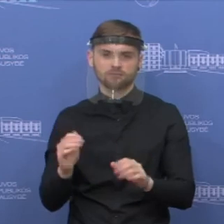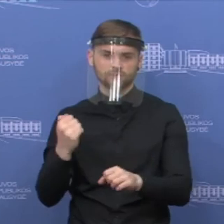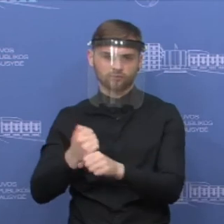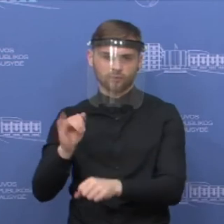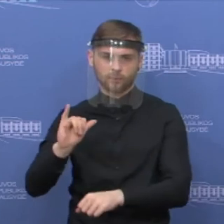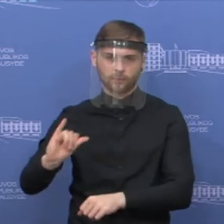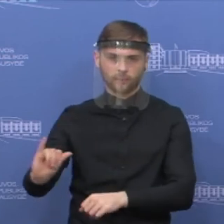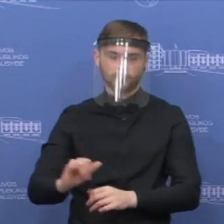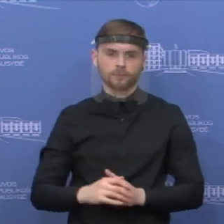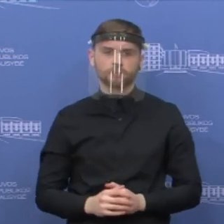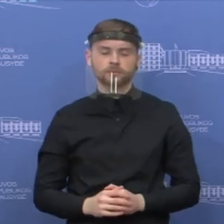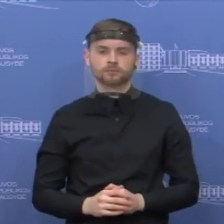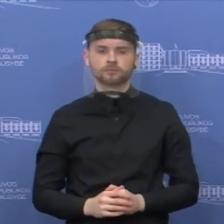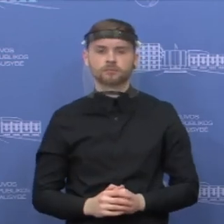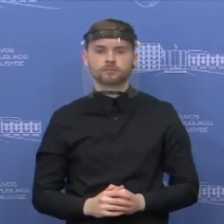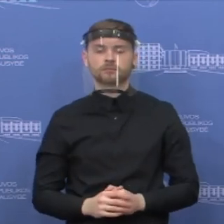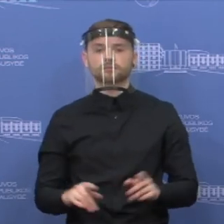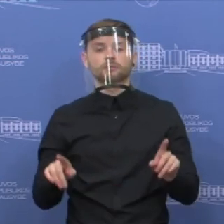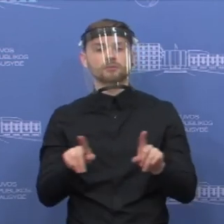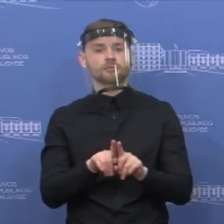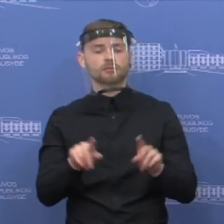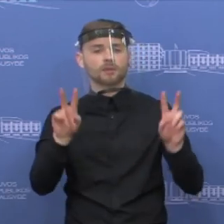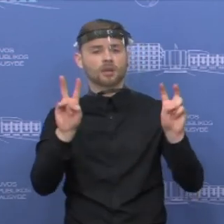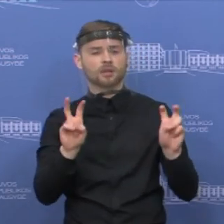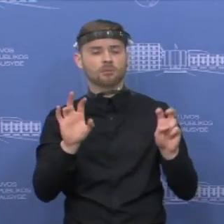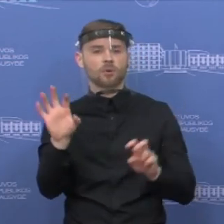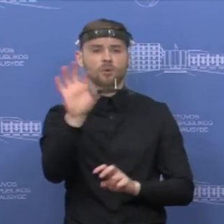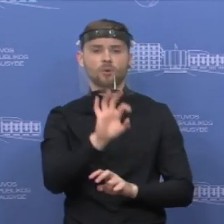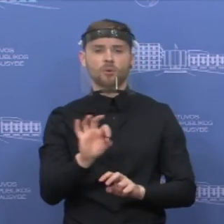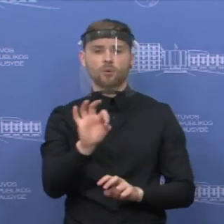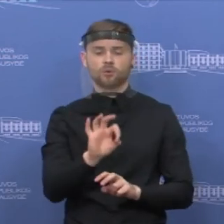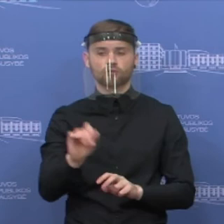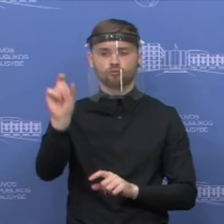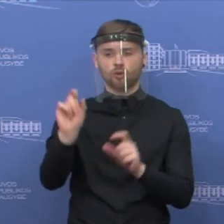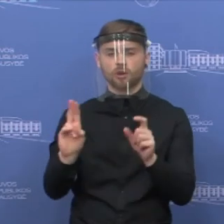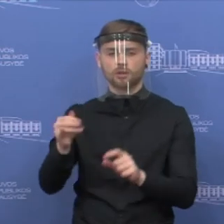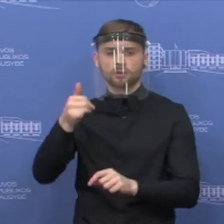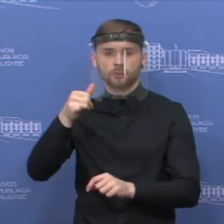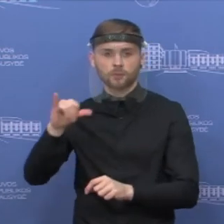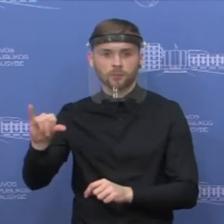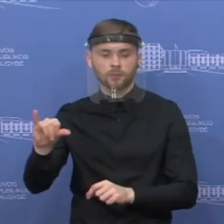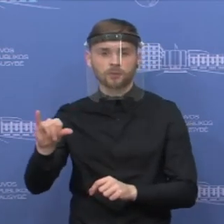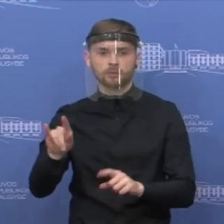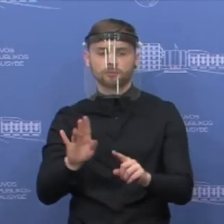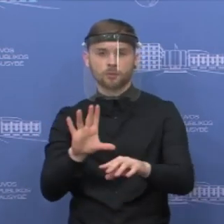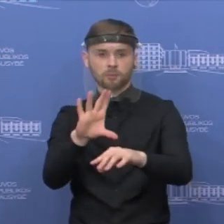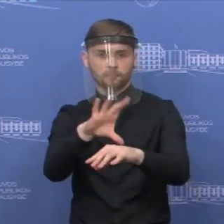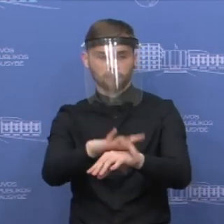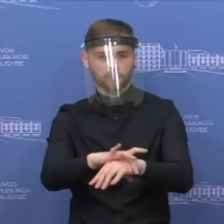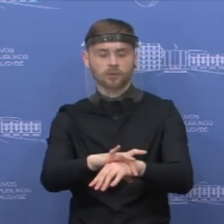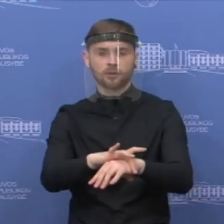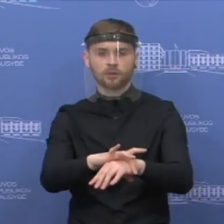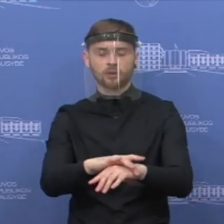teritorijos. Tai vėlgi, jeigu mes kalbėsime apie sulaikimo arba neišleidimo tendencijas, tai daugiausia tokių